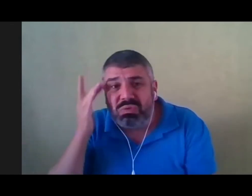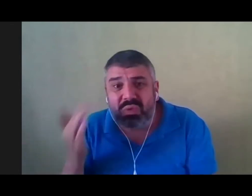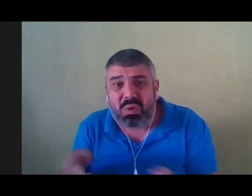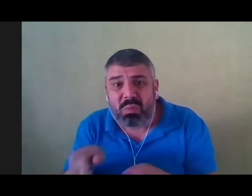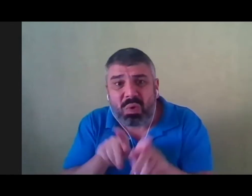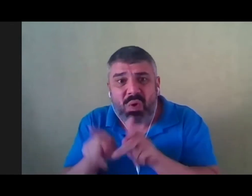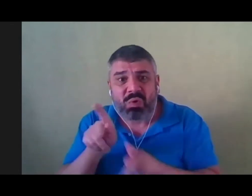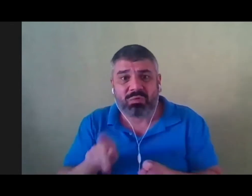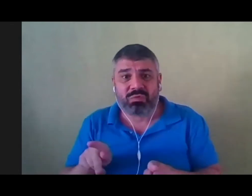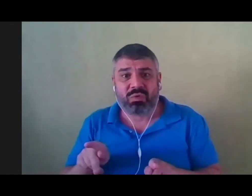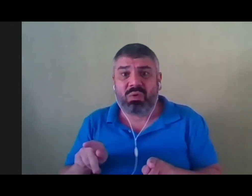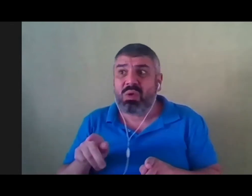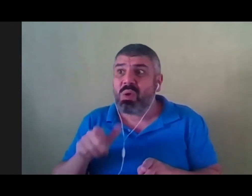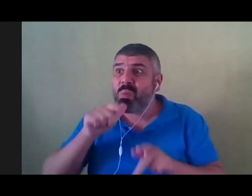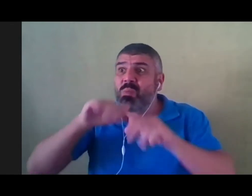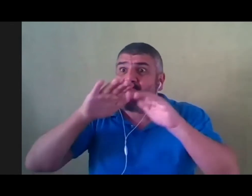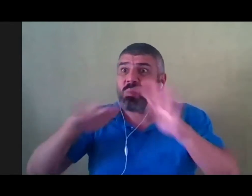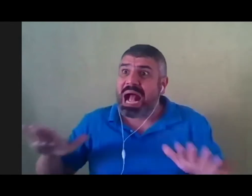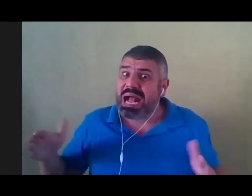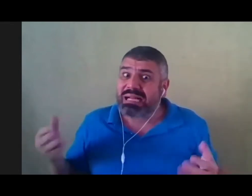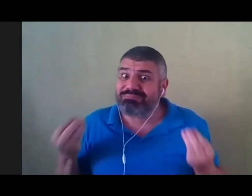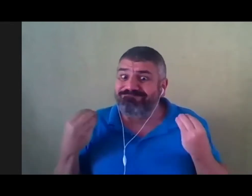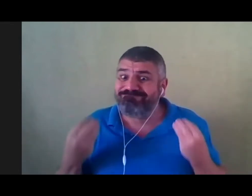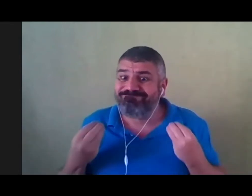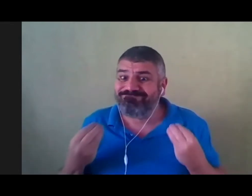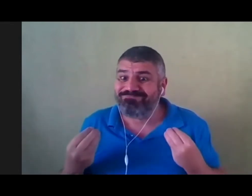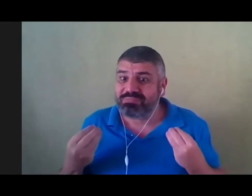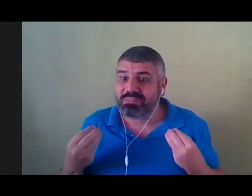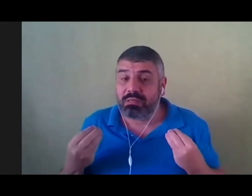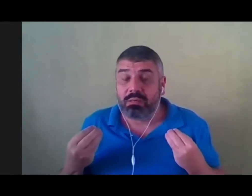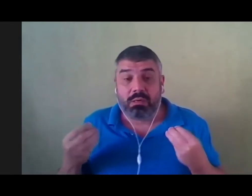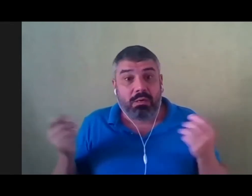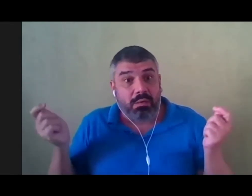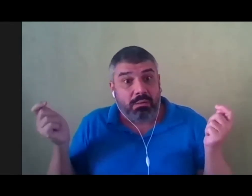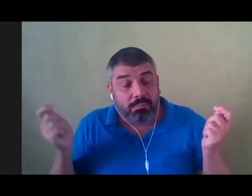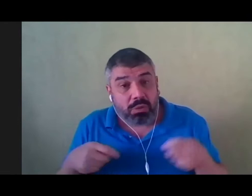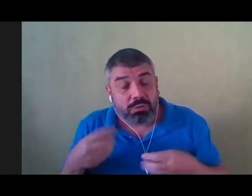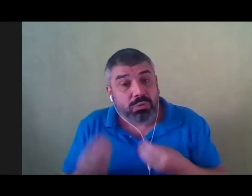Em alto mar? Qual será o seu destino?